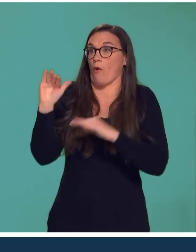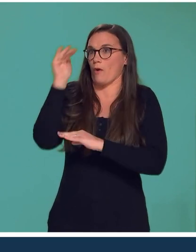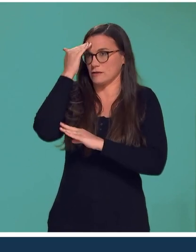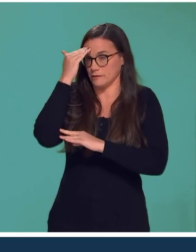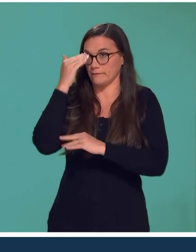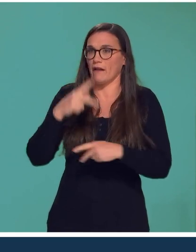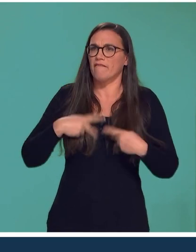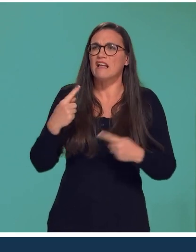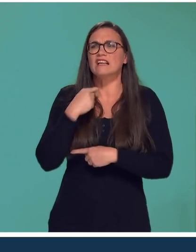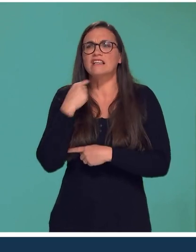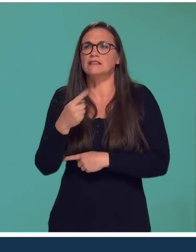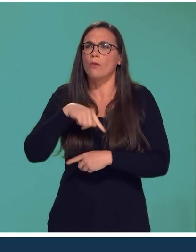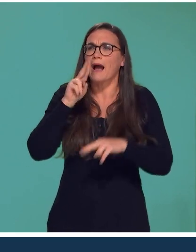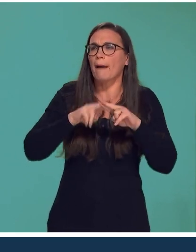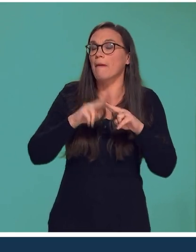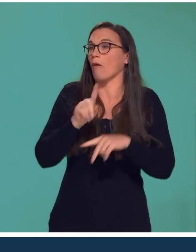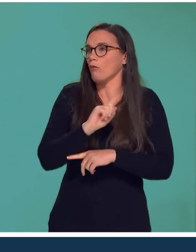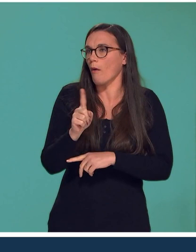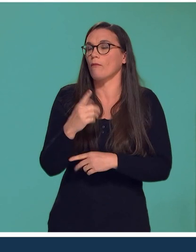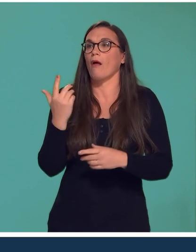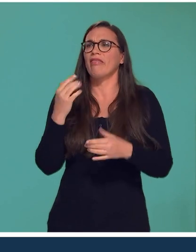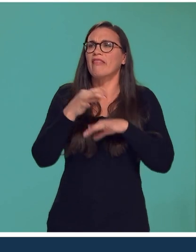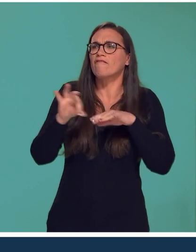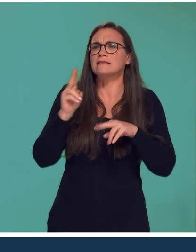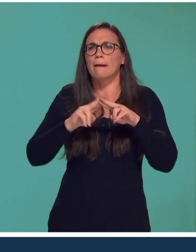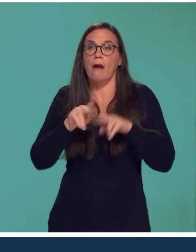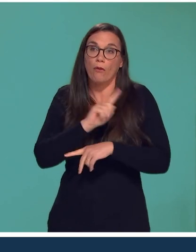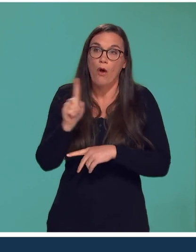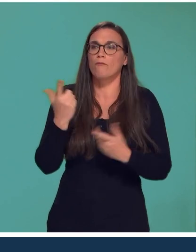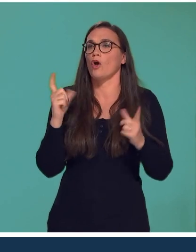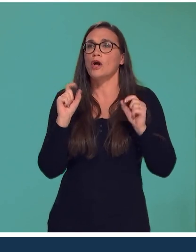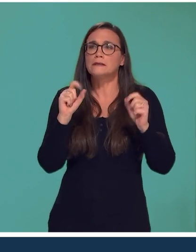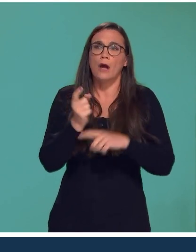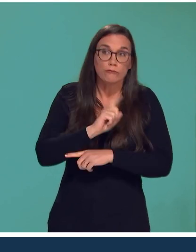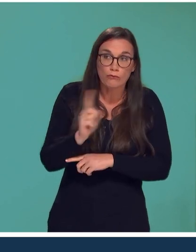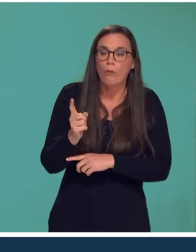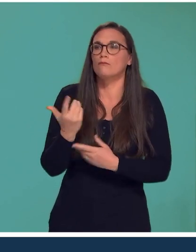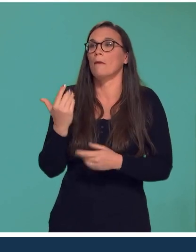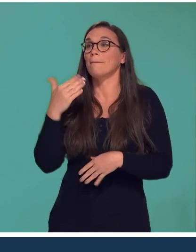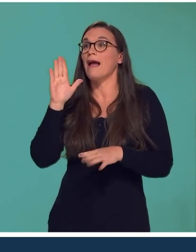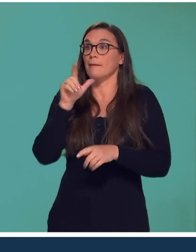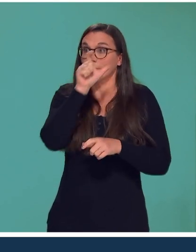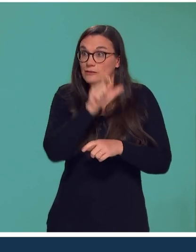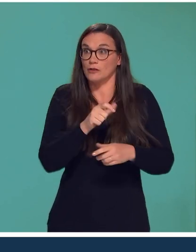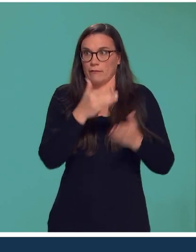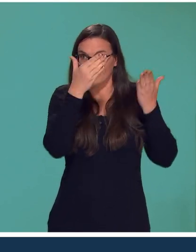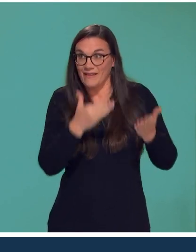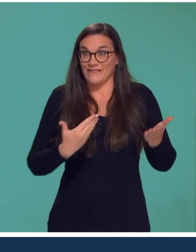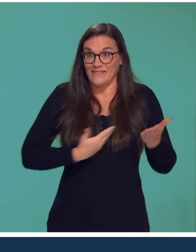de la réalité des actes. On ne pas réparer les vies gâchées, on ne pas réparer un divorce, on ne pas réparer un cancer,